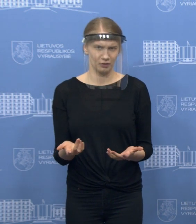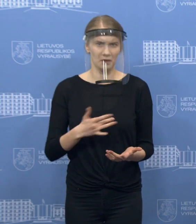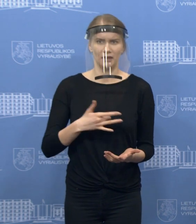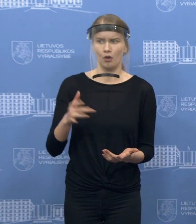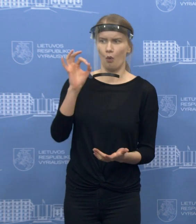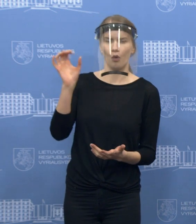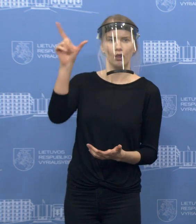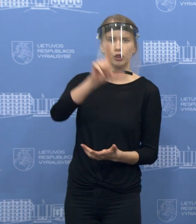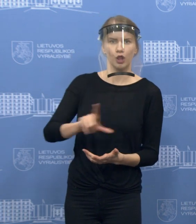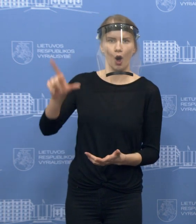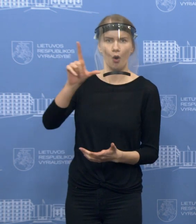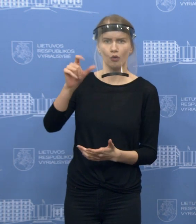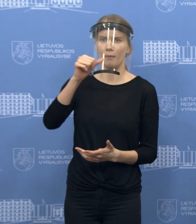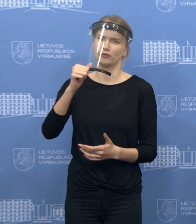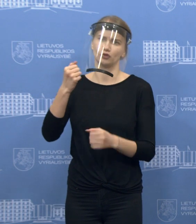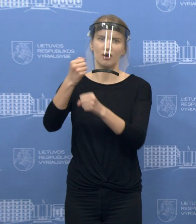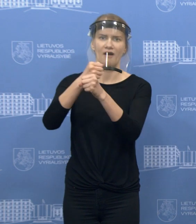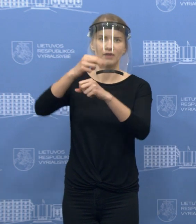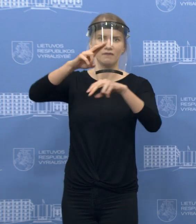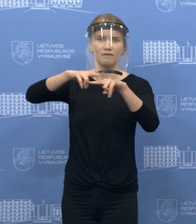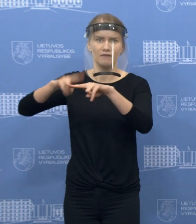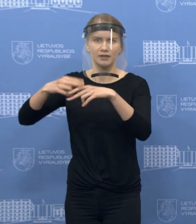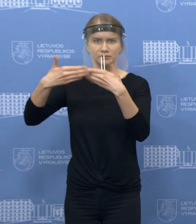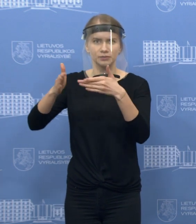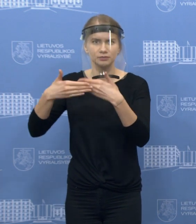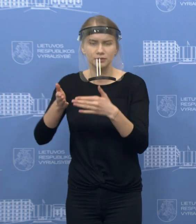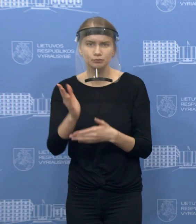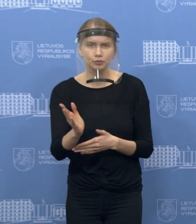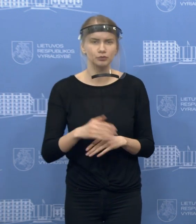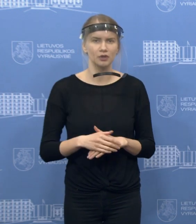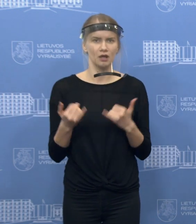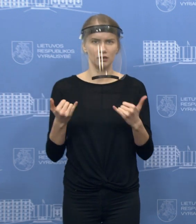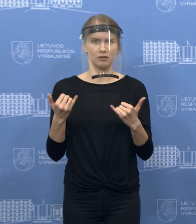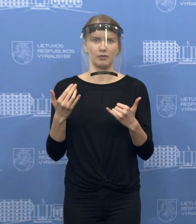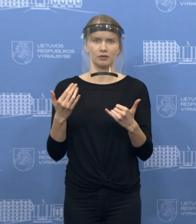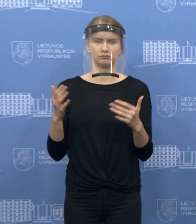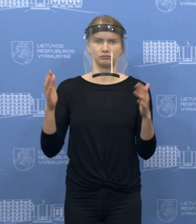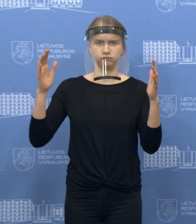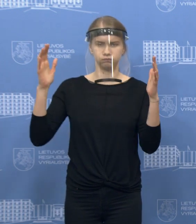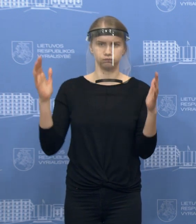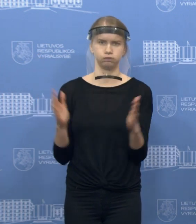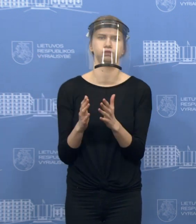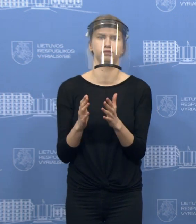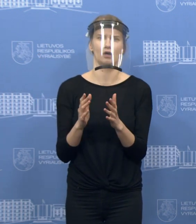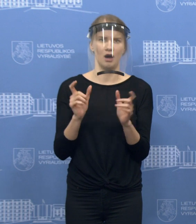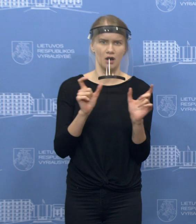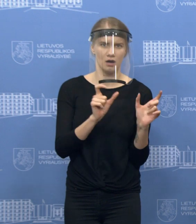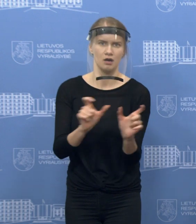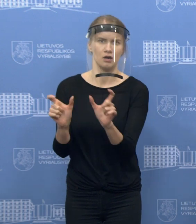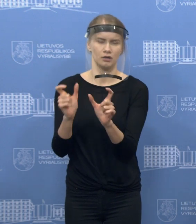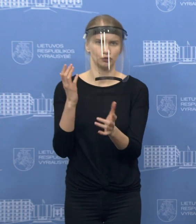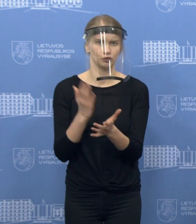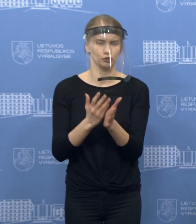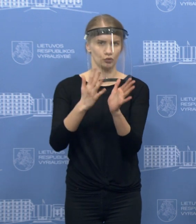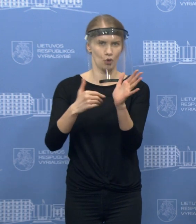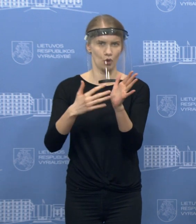kavinio galimybės joms dirbti, tai kodėl yra mažiau tų sušvelinimų, negu tikėtas ir, kada pavyzdžiui, lauko kavinio galėtų būti